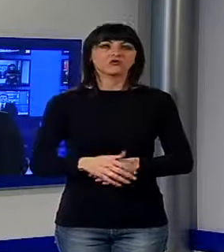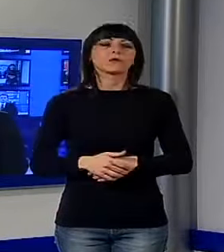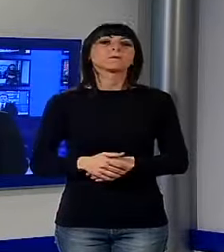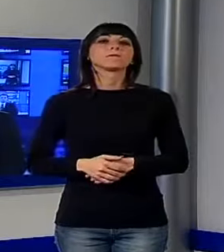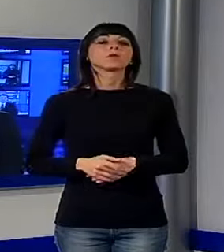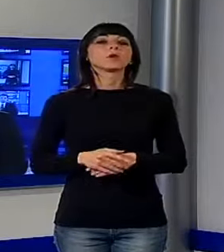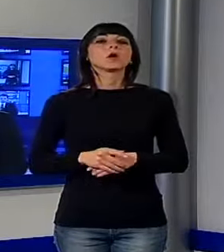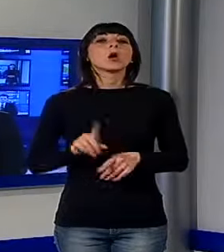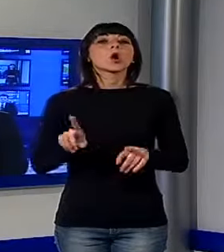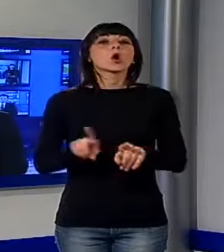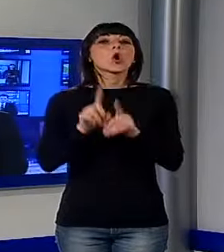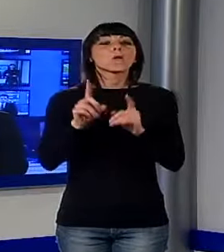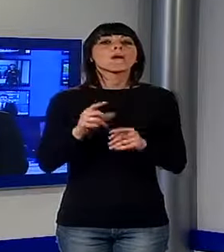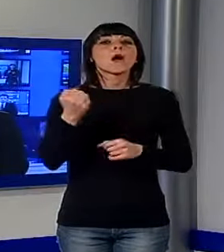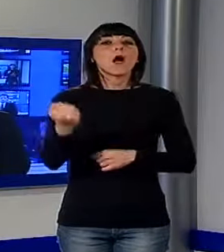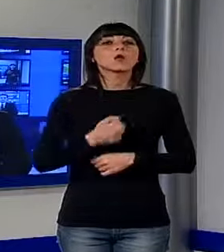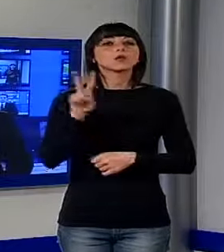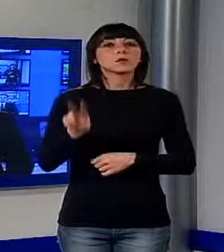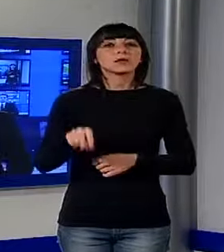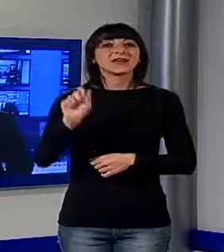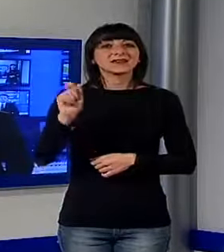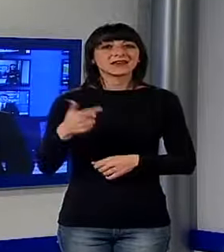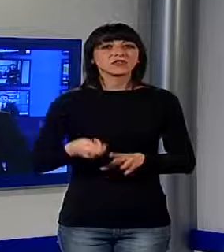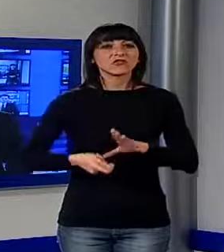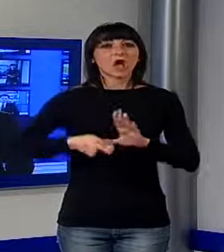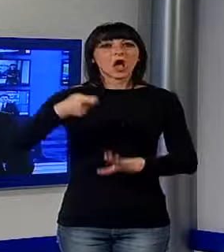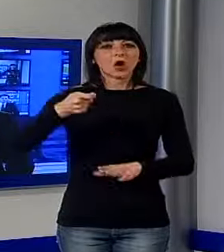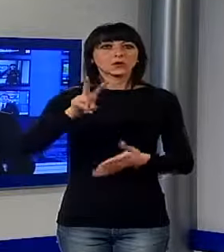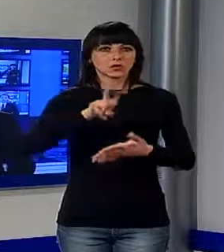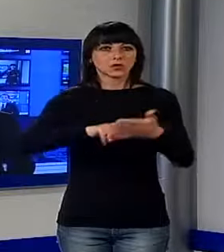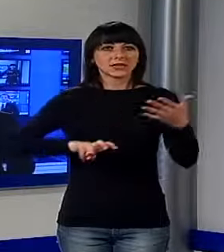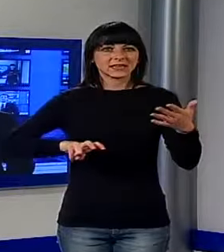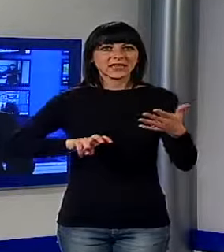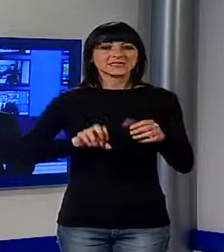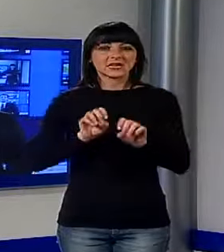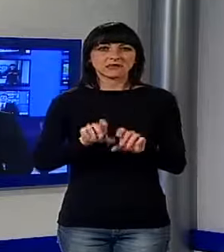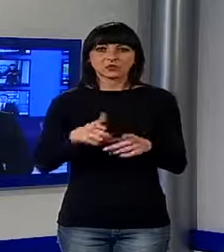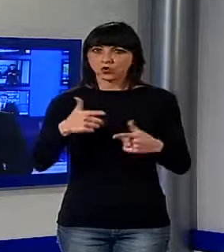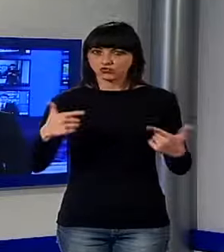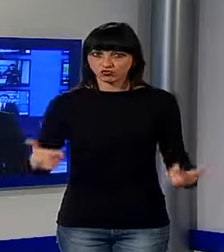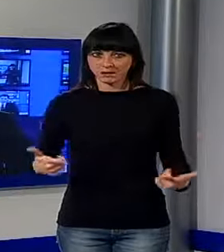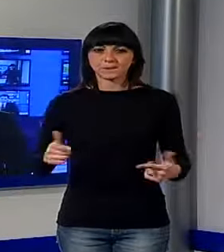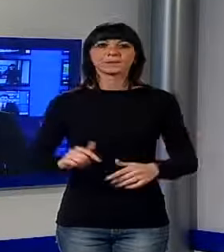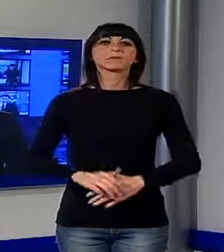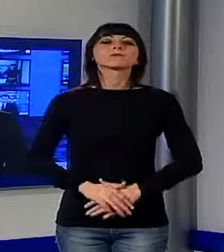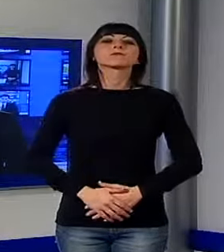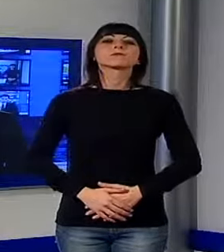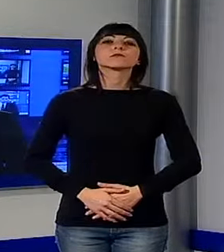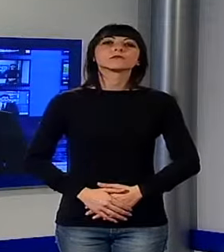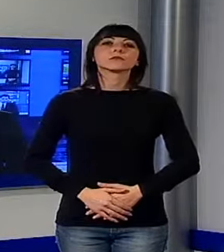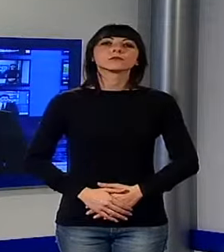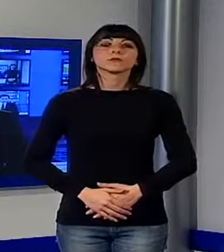Come per il 2013 non aumenterà nemmeno l'addizionale provinciale sulla tassa dei rifiuti.